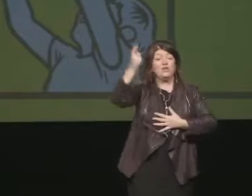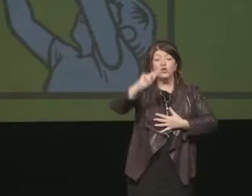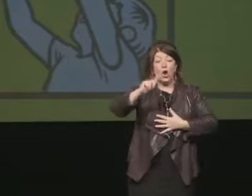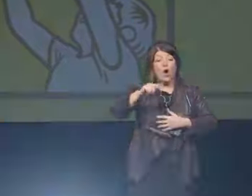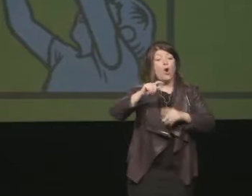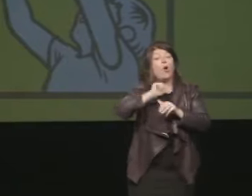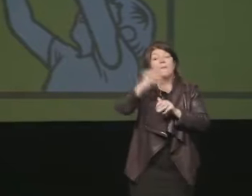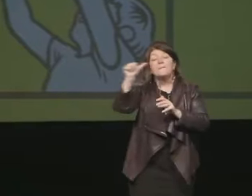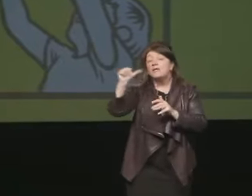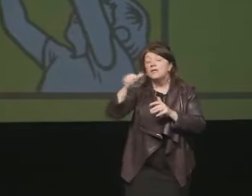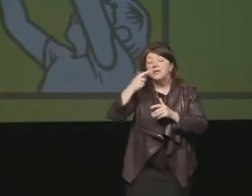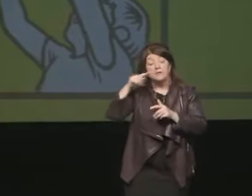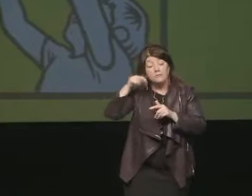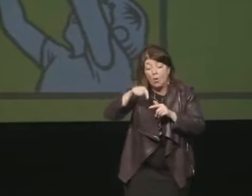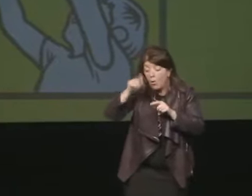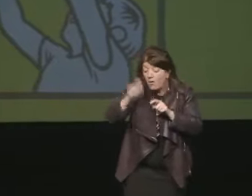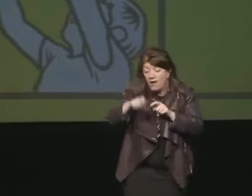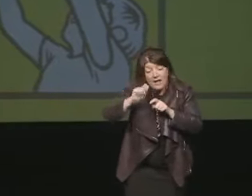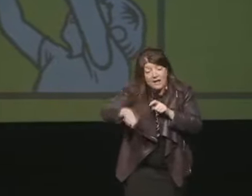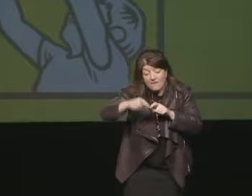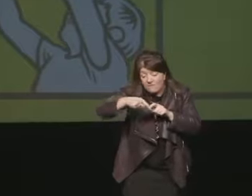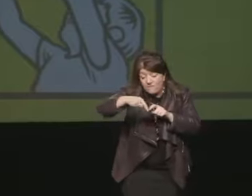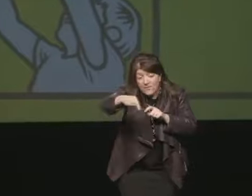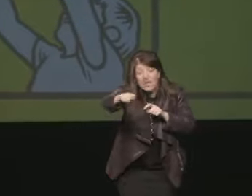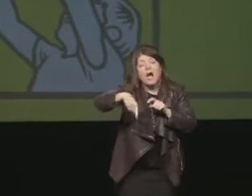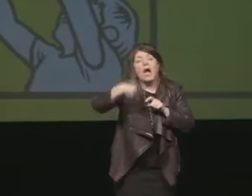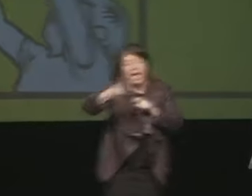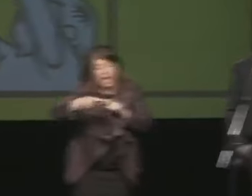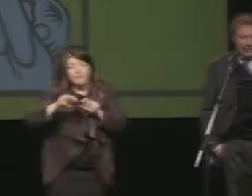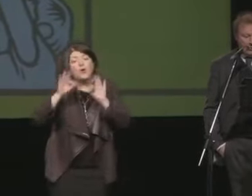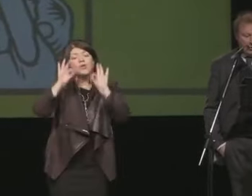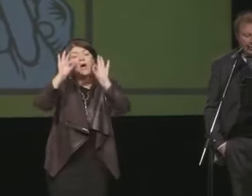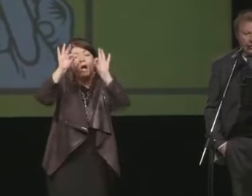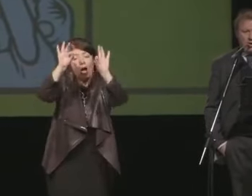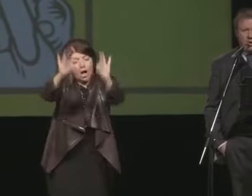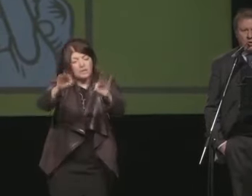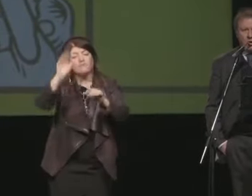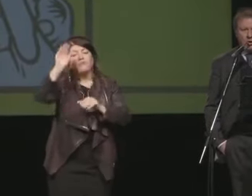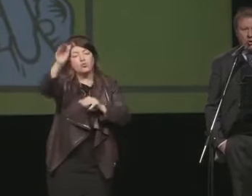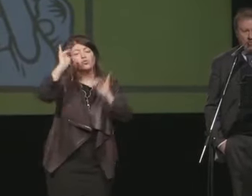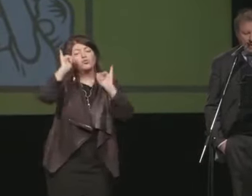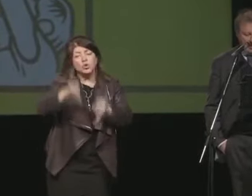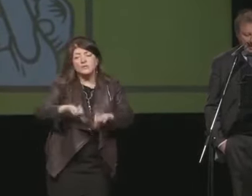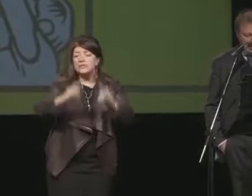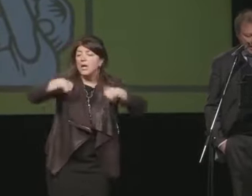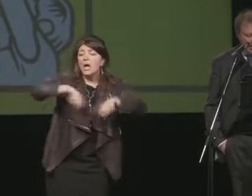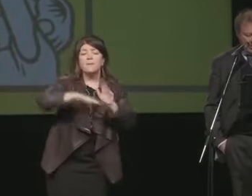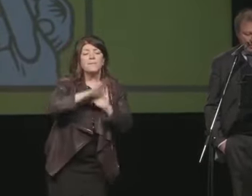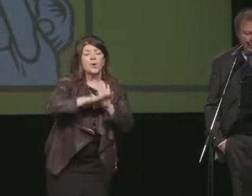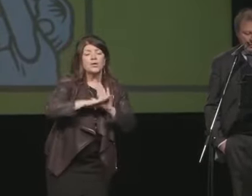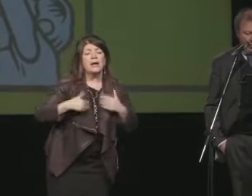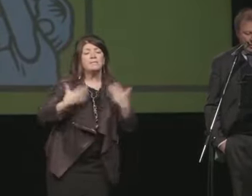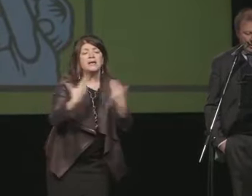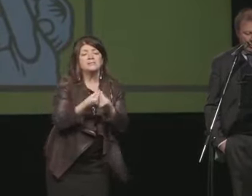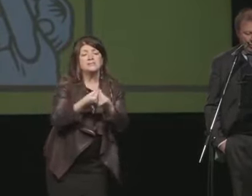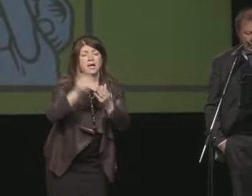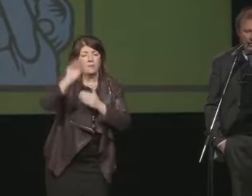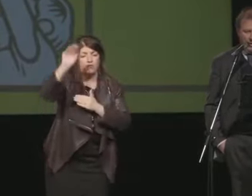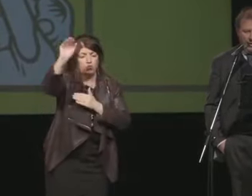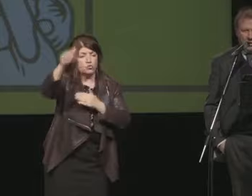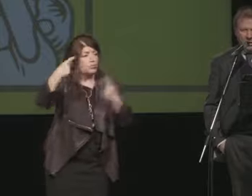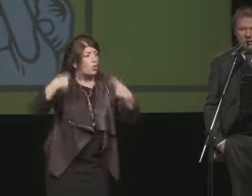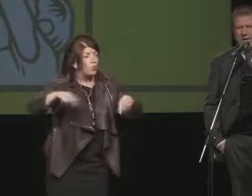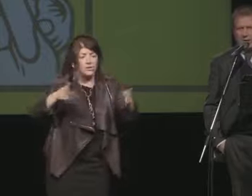futuro. Programmiamo insieme il futuro. Mettete a disposizione le risorse con le quali finanziare questa meravigliosa